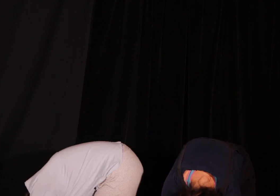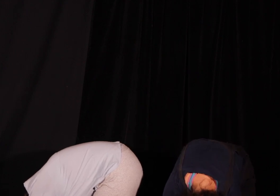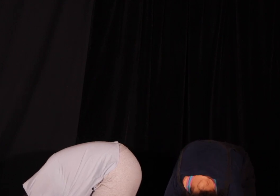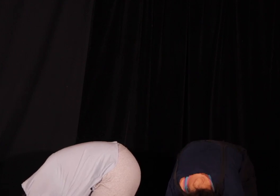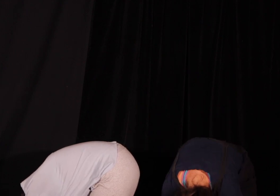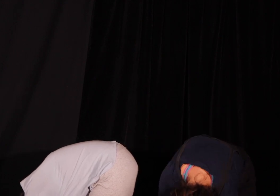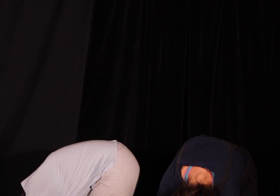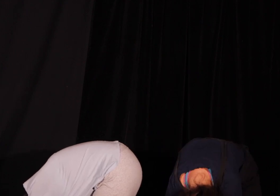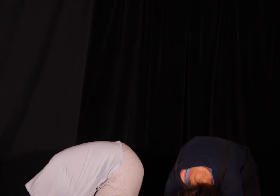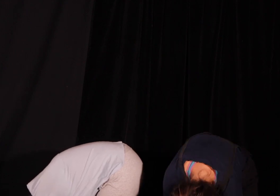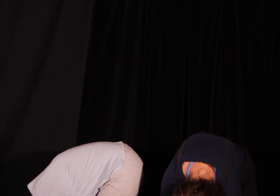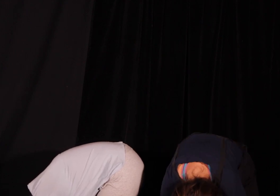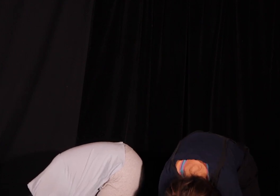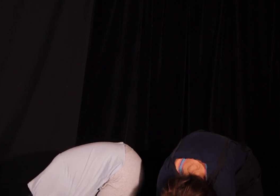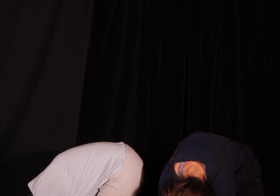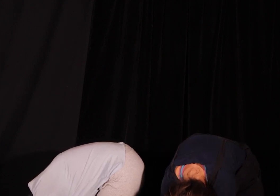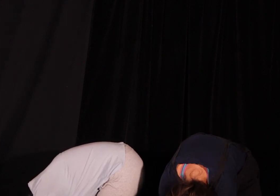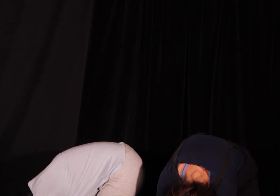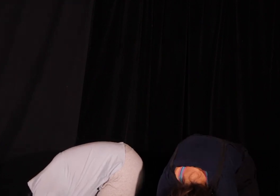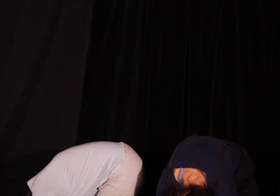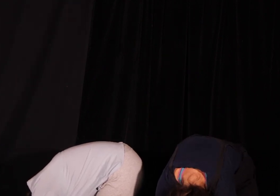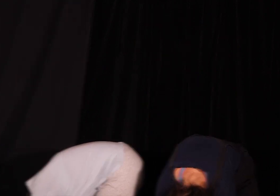tak kręgosłup jest luźny i zaczynamy muczać